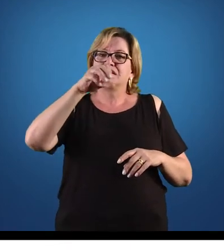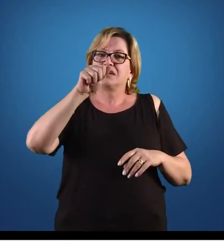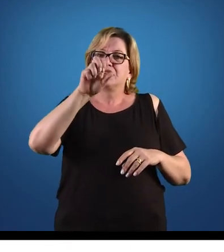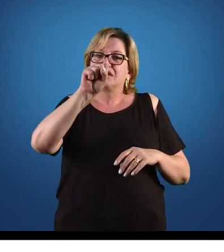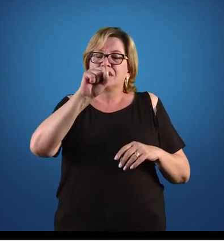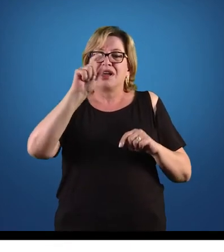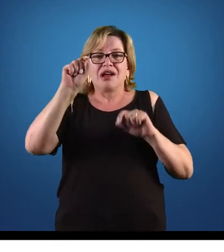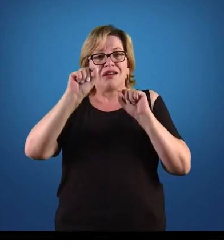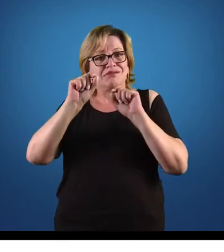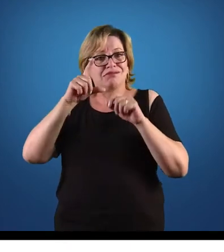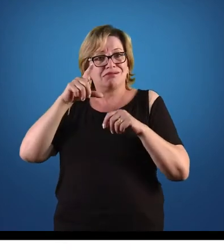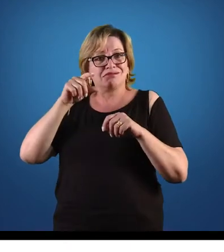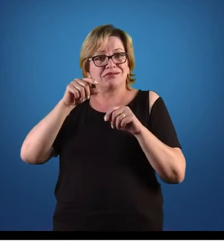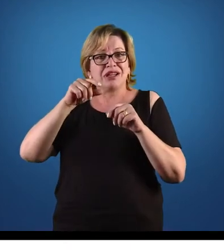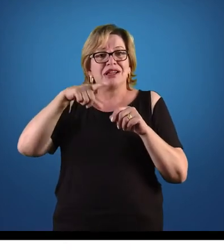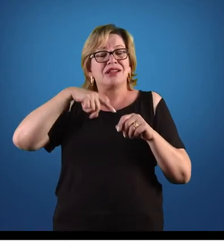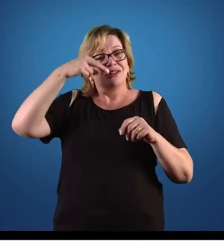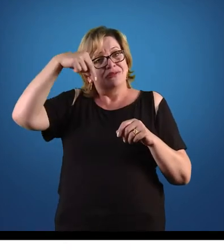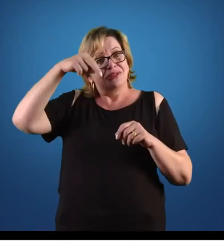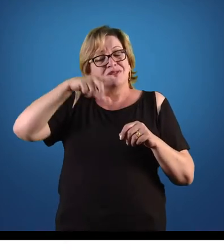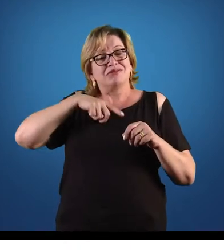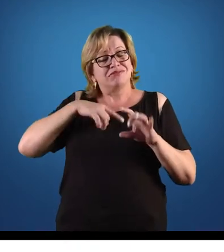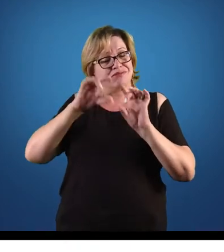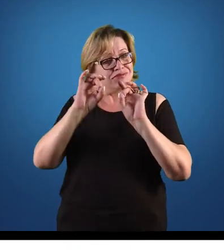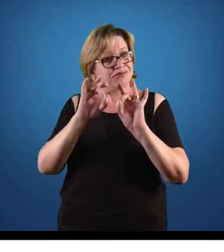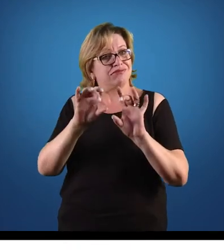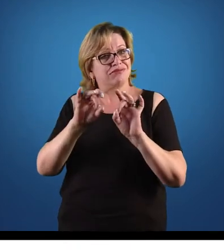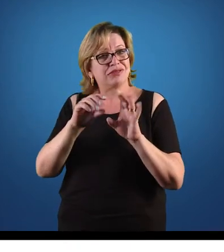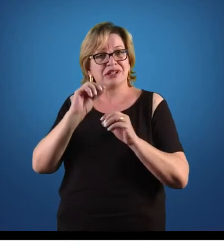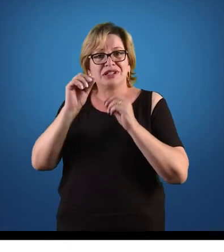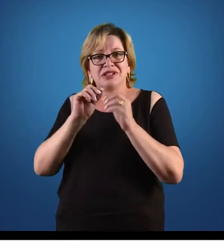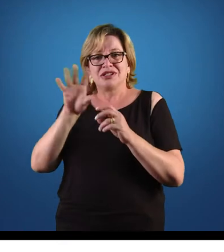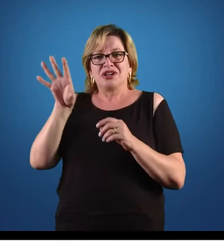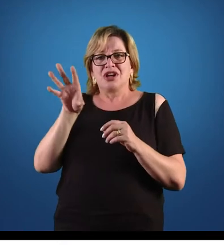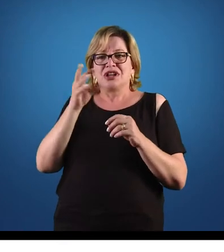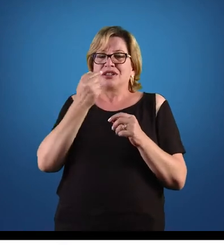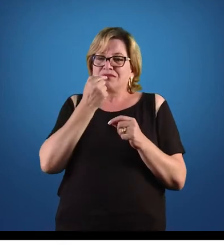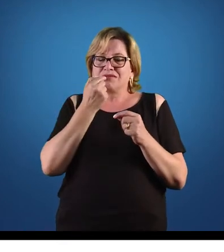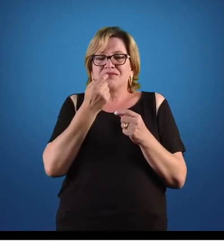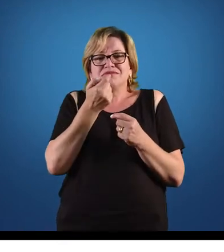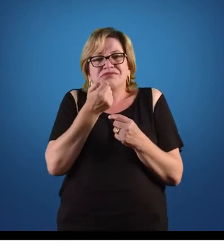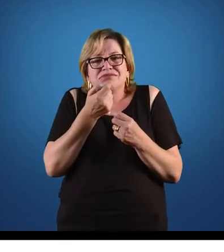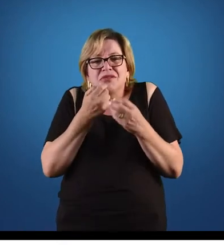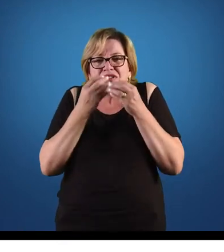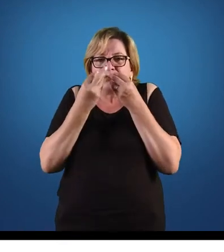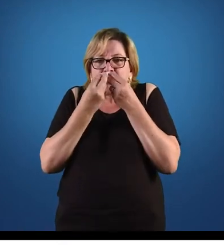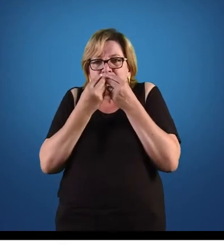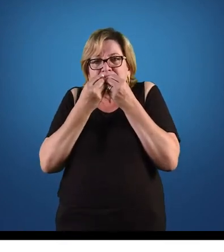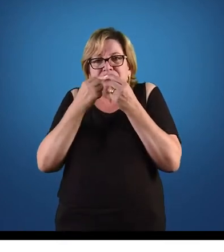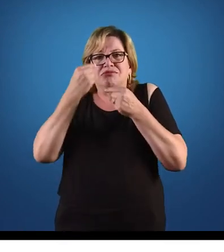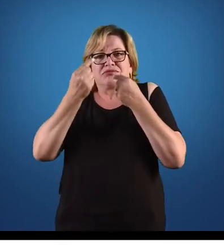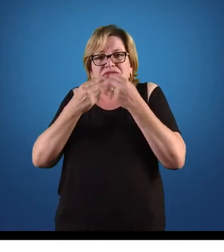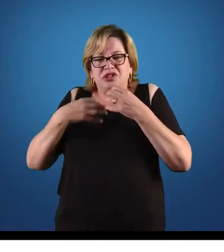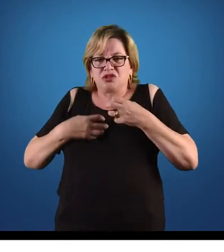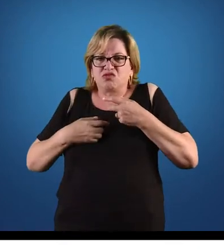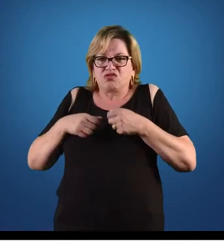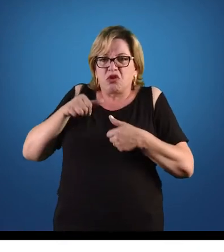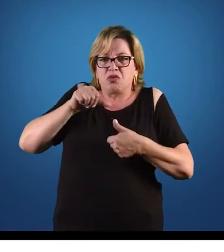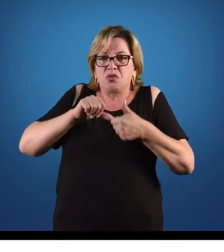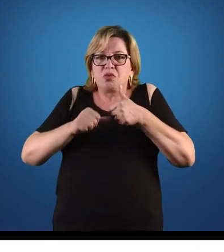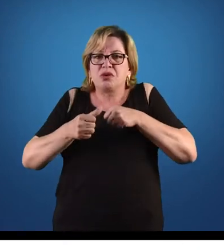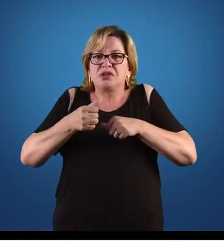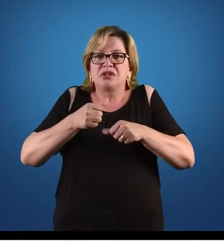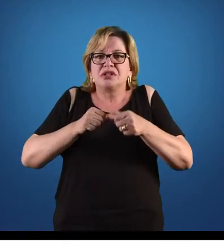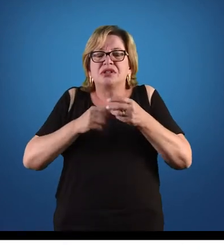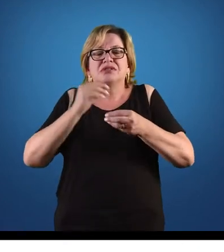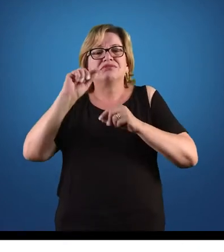especializações. Então, mais ou menos como acontece com a gente, a gente processa um pouco do alimento na boca, depois existem procedimentos químicos aqui no estômago